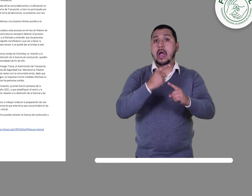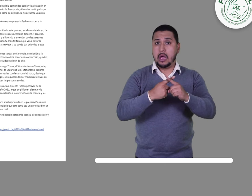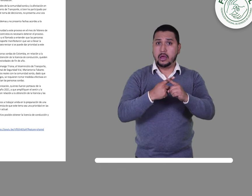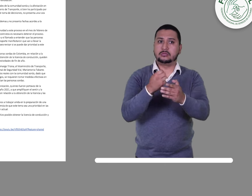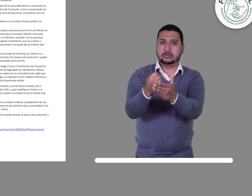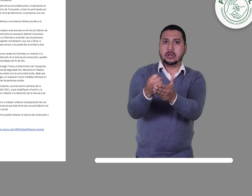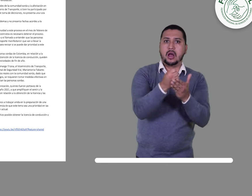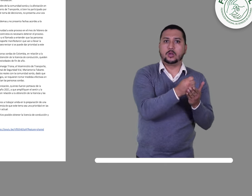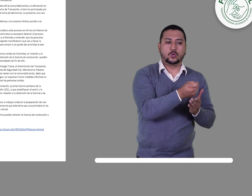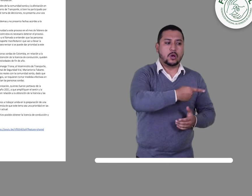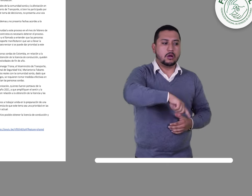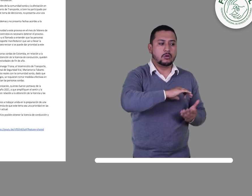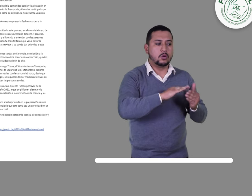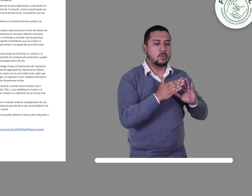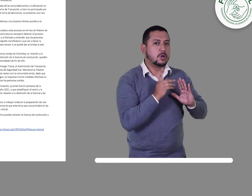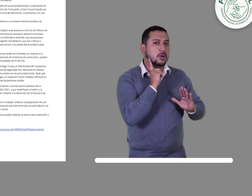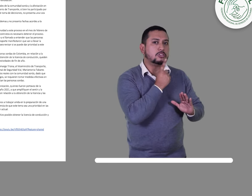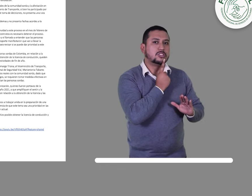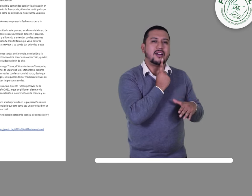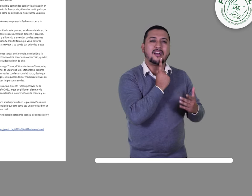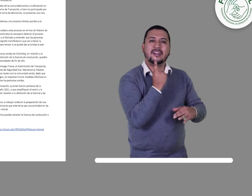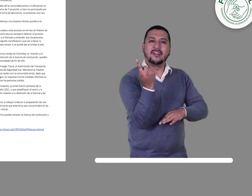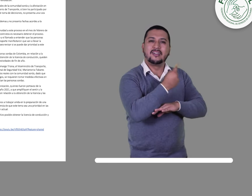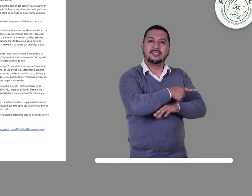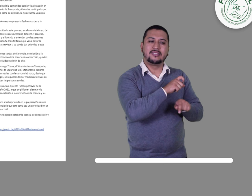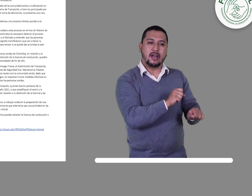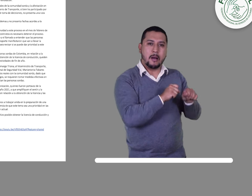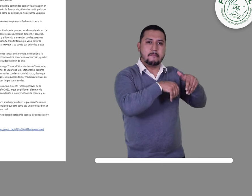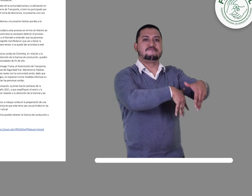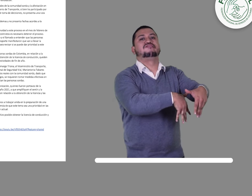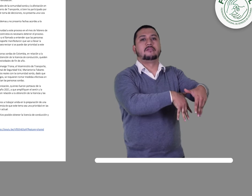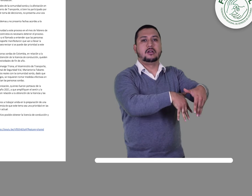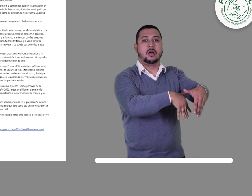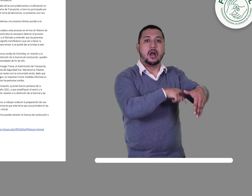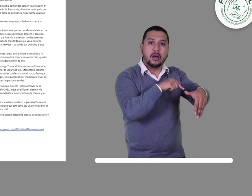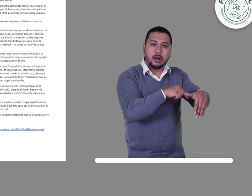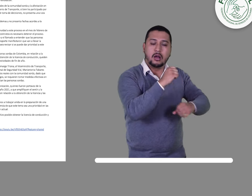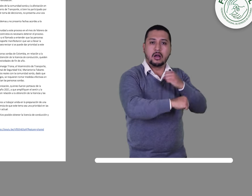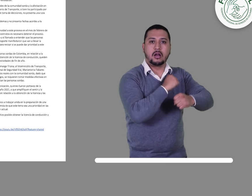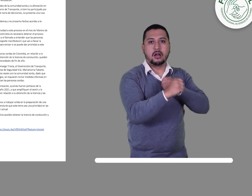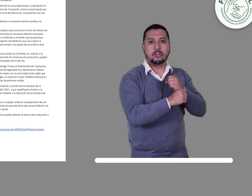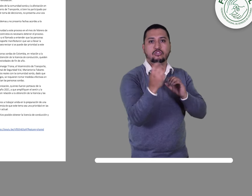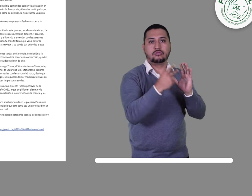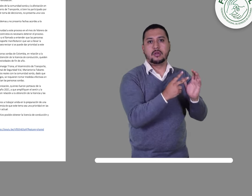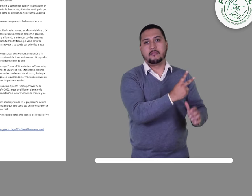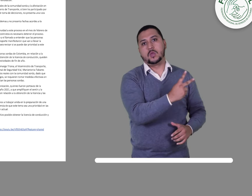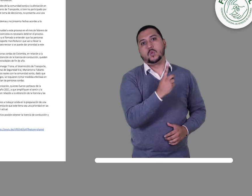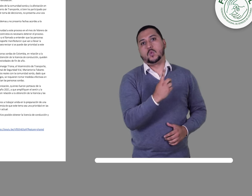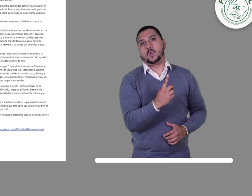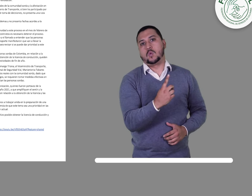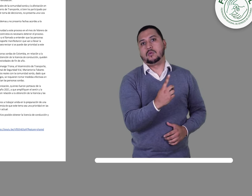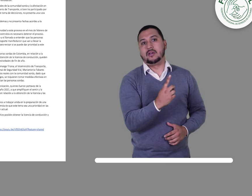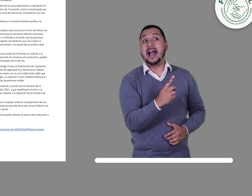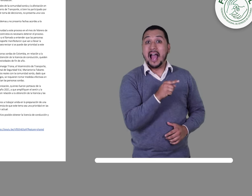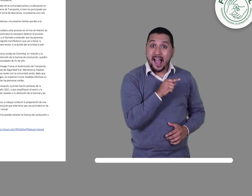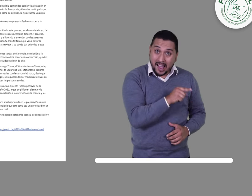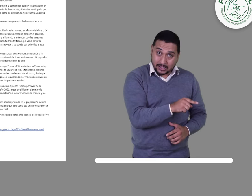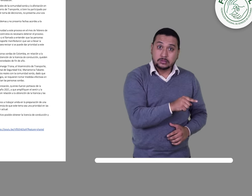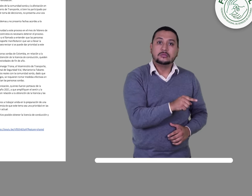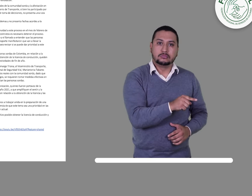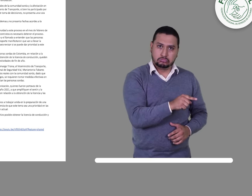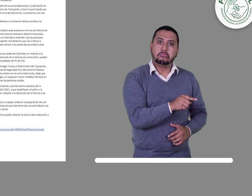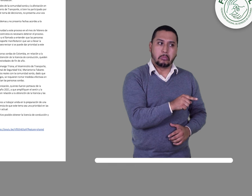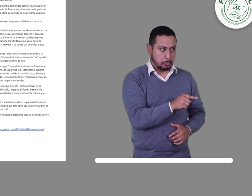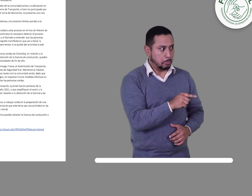fueron portavoz de la comunidad sorda en relación a la movilización social en el año 2021, a que amplifiquen el